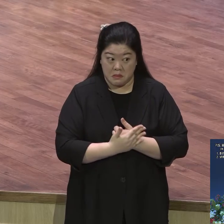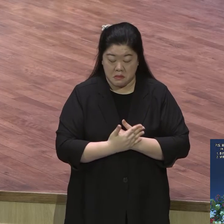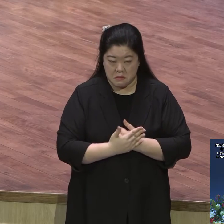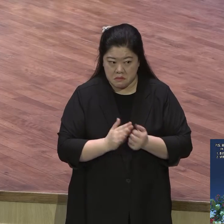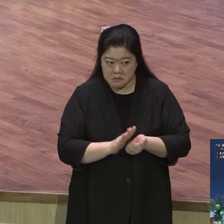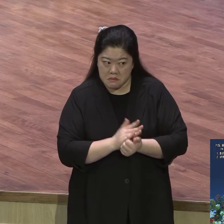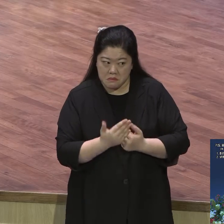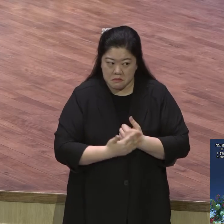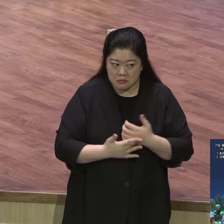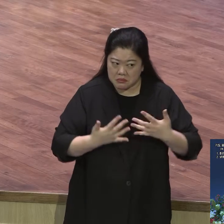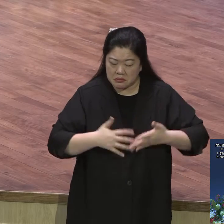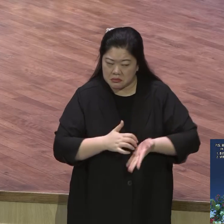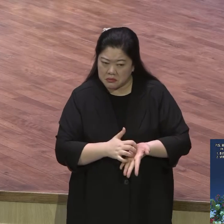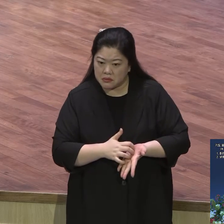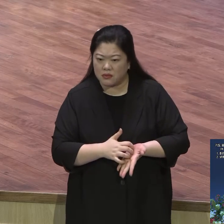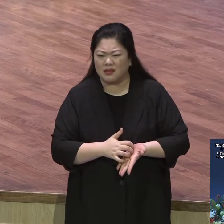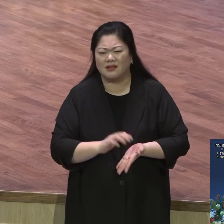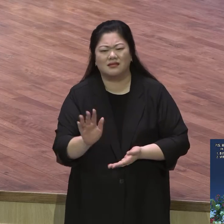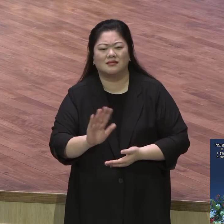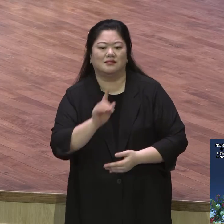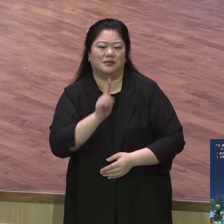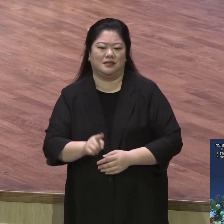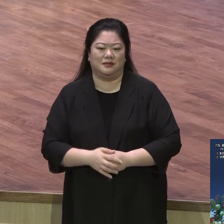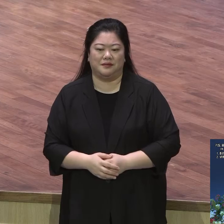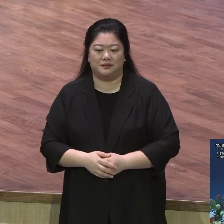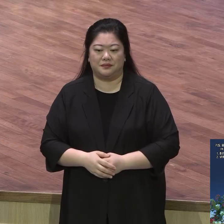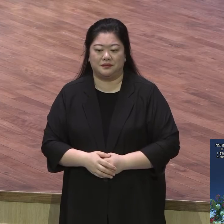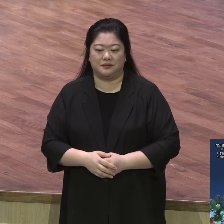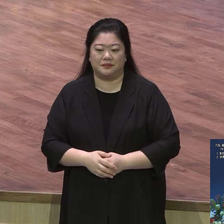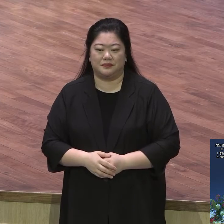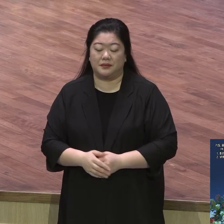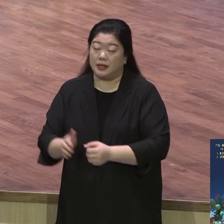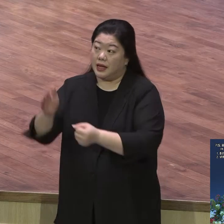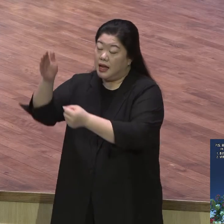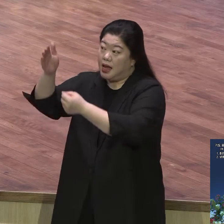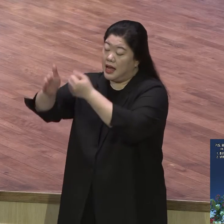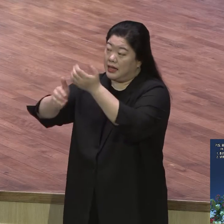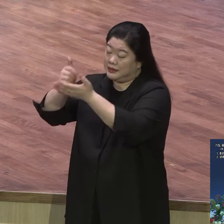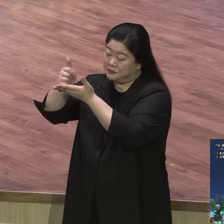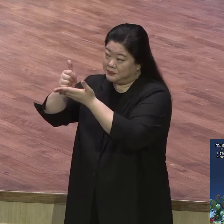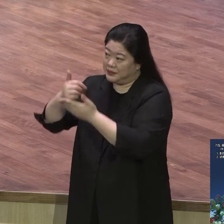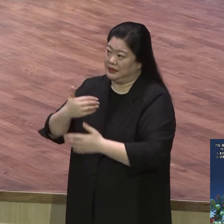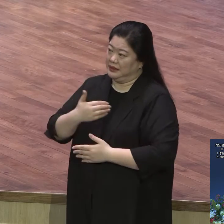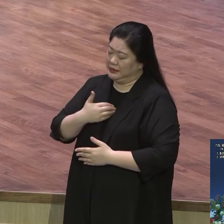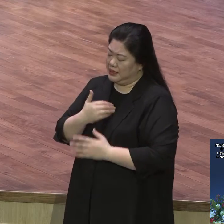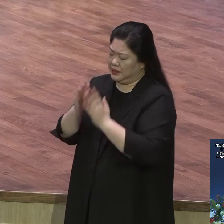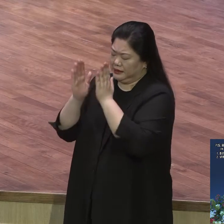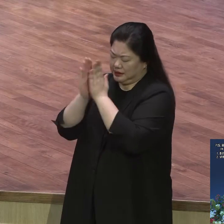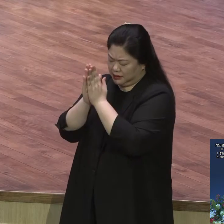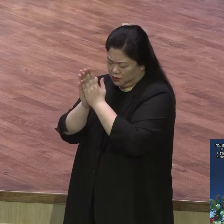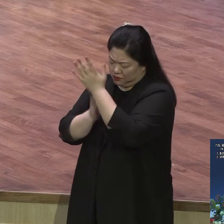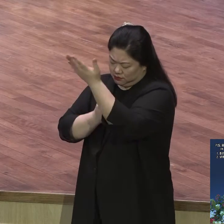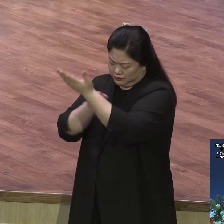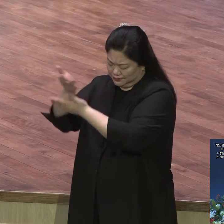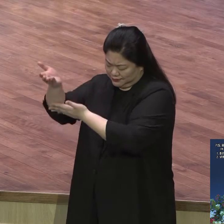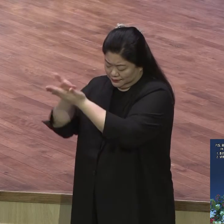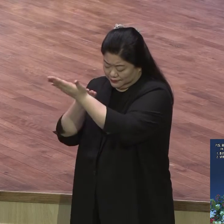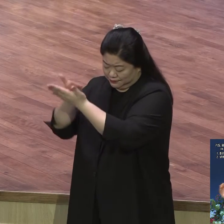말씀이 나온 이유가 뭐냐 내가 하나님 앞에 기도하는 그 자세로 기도하는 그 자세로 다른 사람을